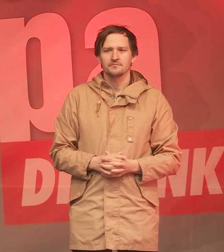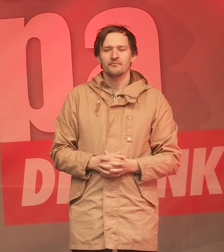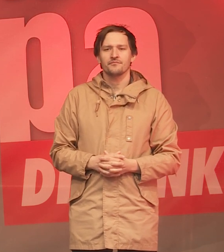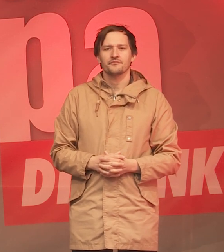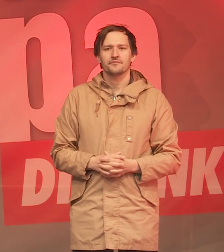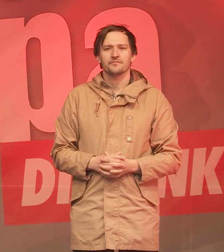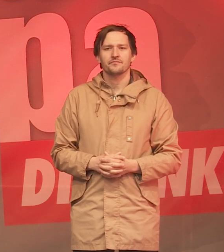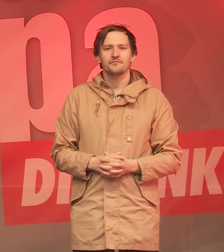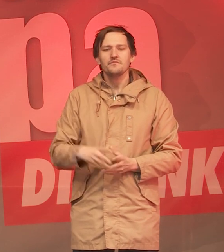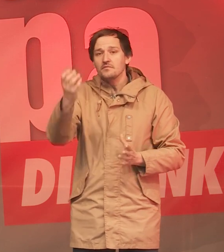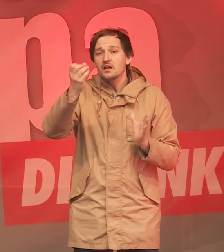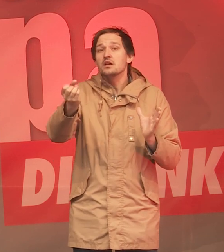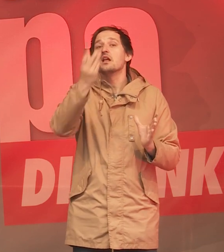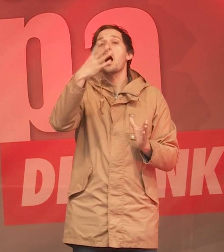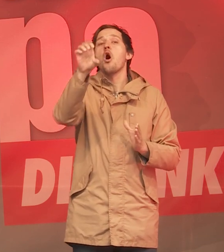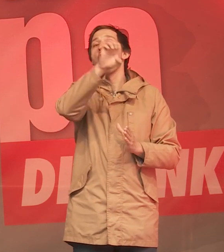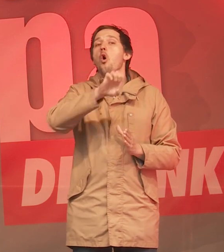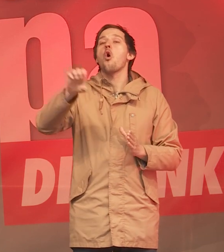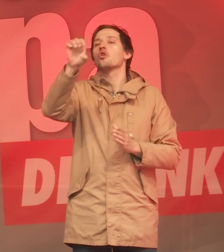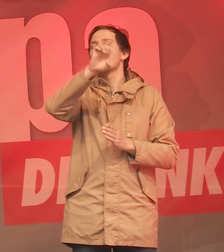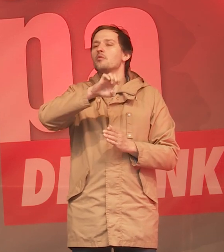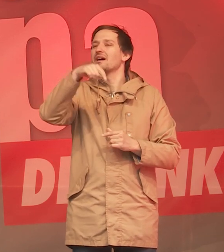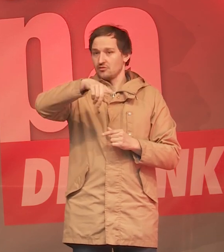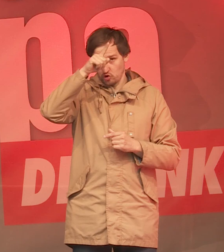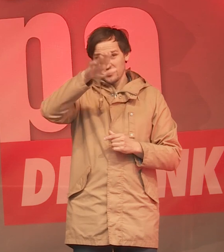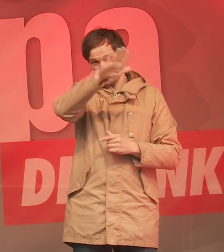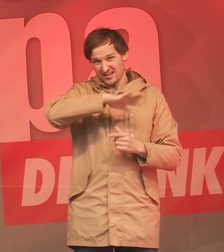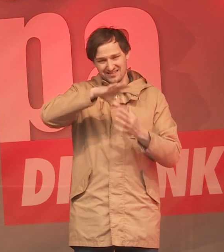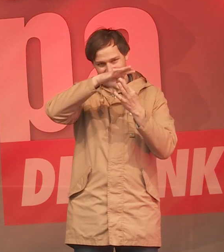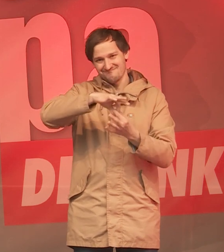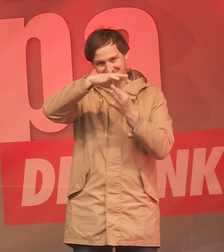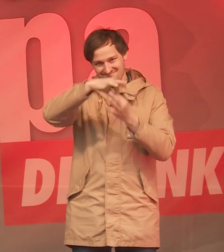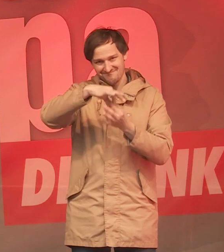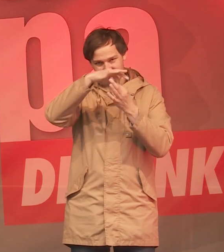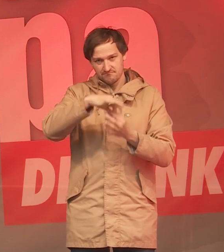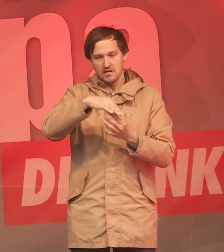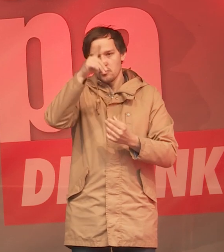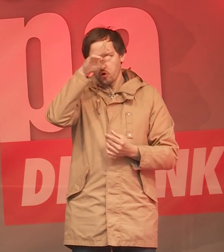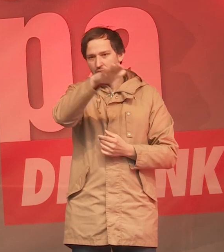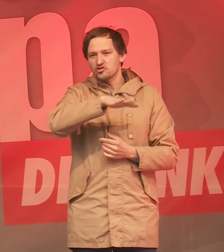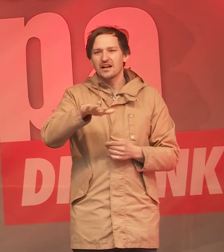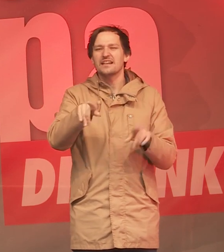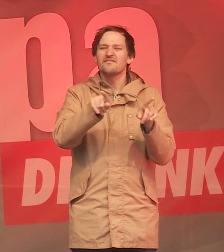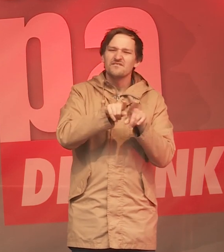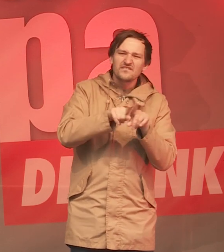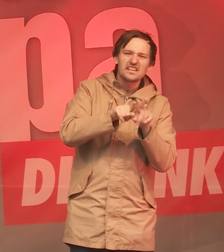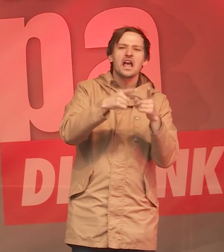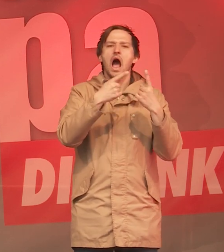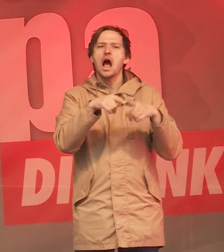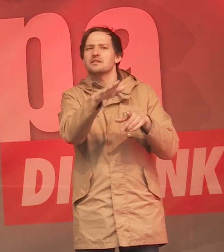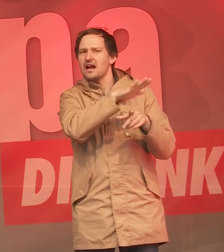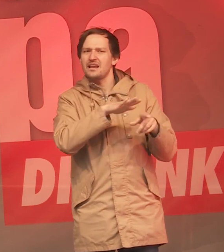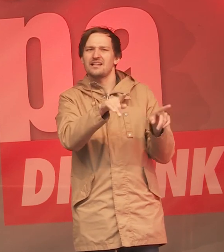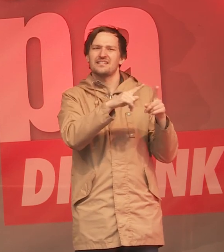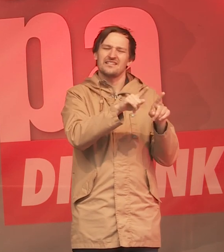Und ich meine, natürlich gehört zu Europa auch das, was in unserem Land passiert. Da ist ja auch vieles ganz ähnlich gelaufen wie in anderen Ländern,